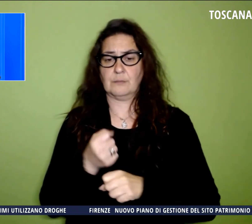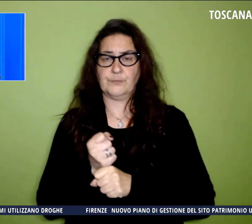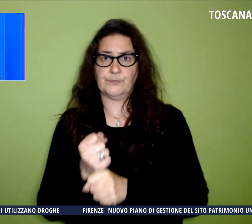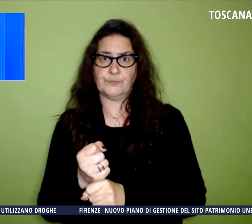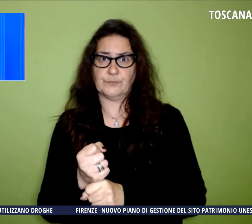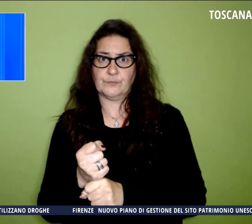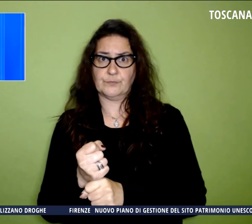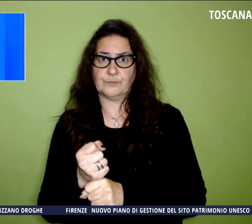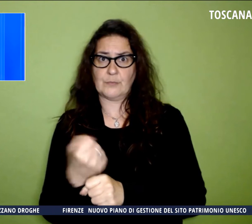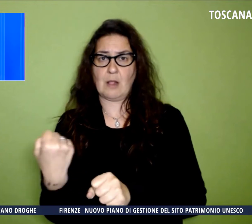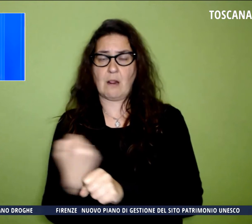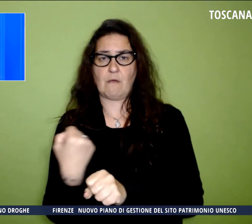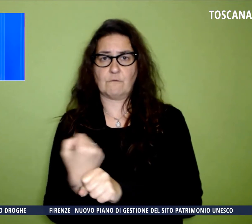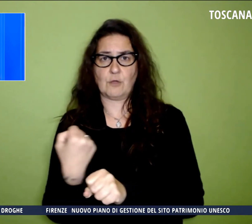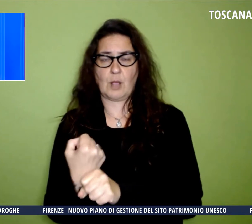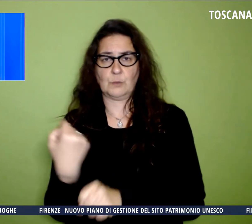lavoratori.